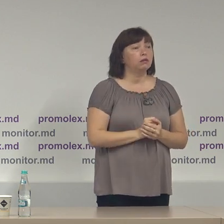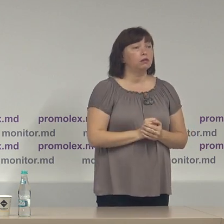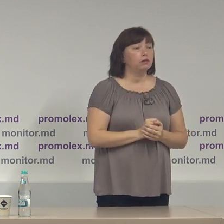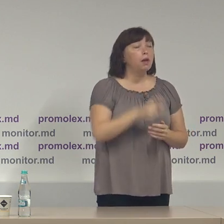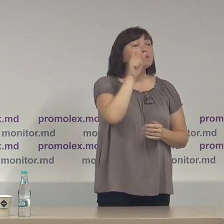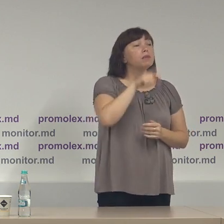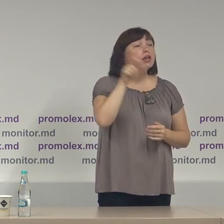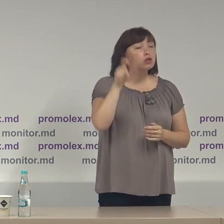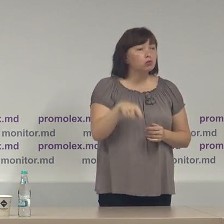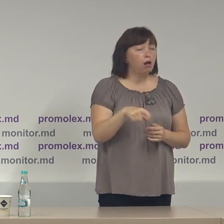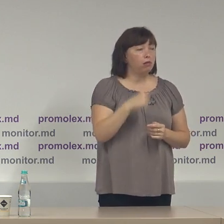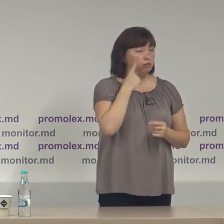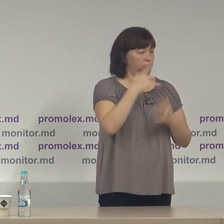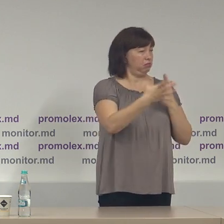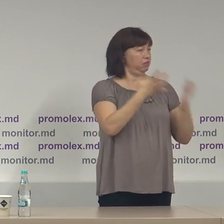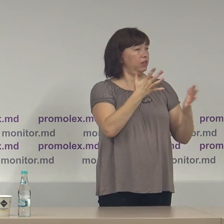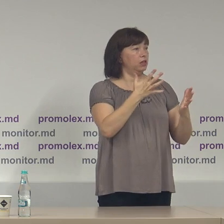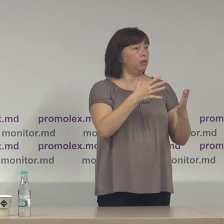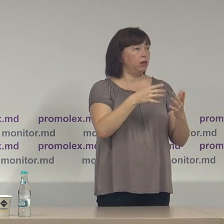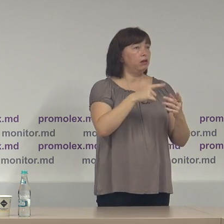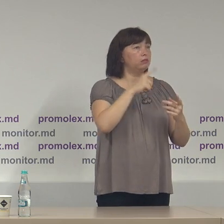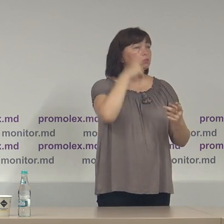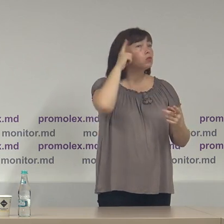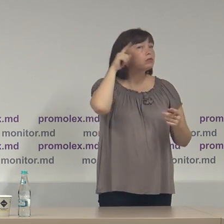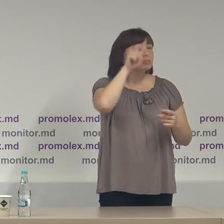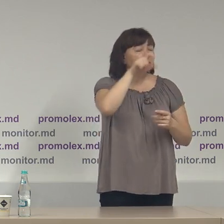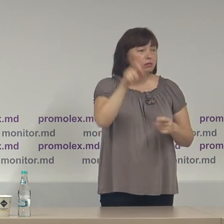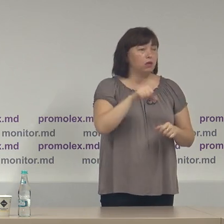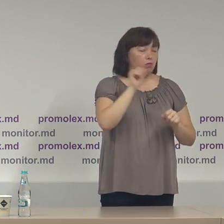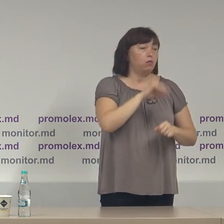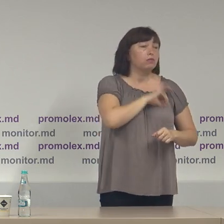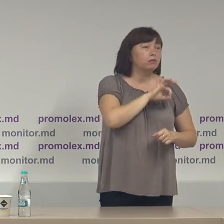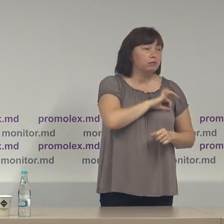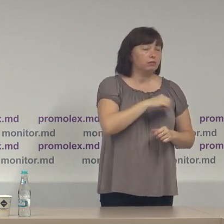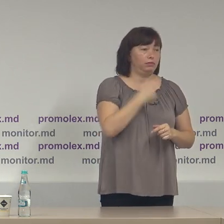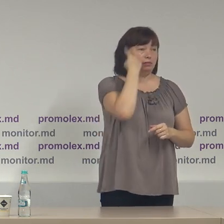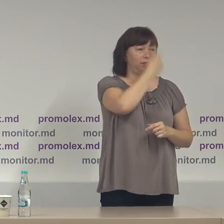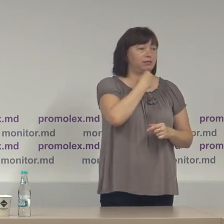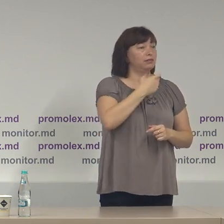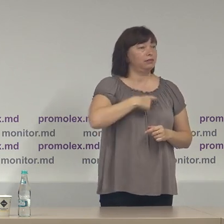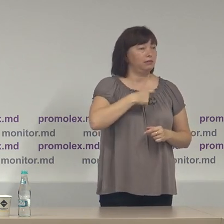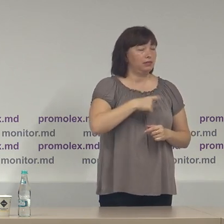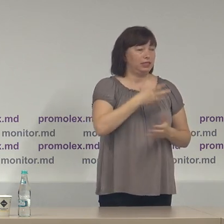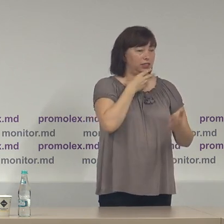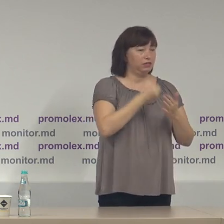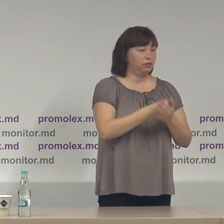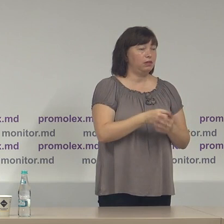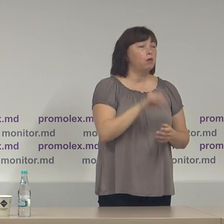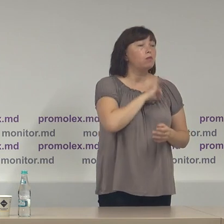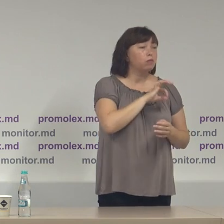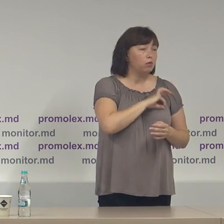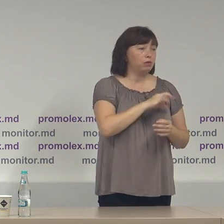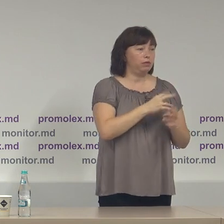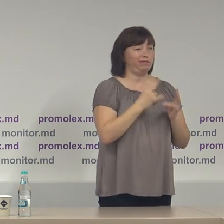persoane vizibile în spațiu de public fac uz de exact aceleași procedei vizând anumiți